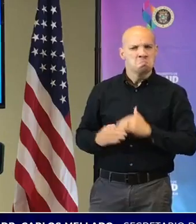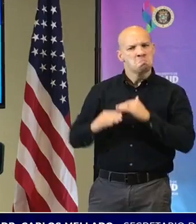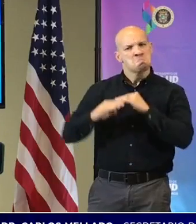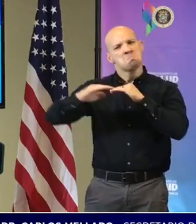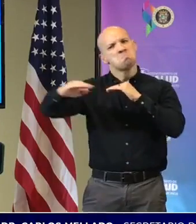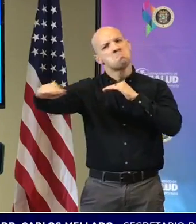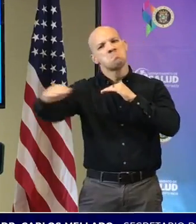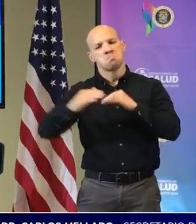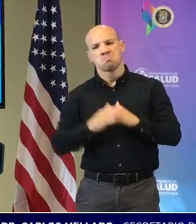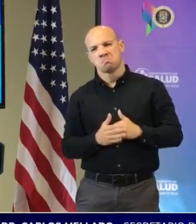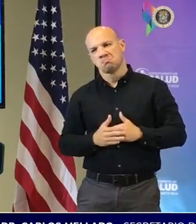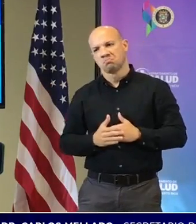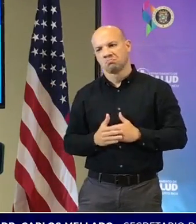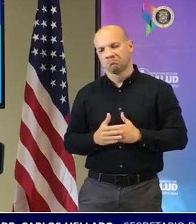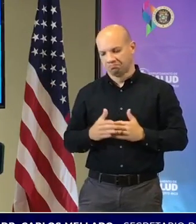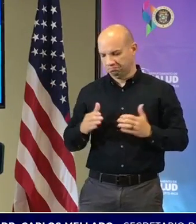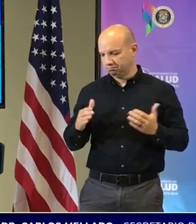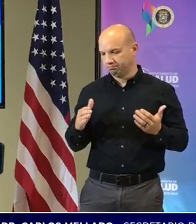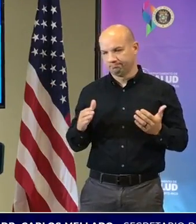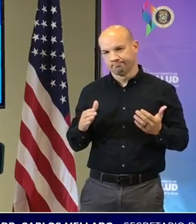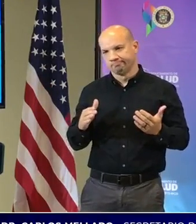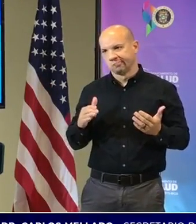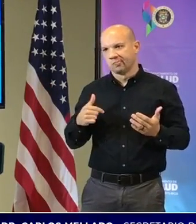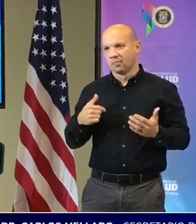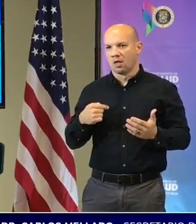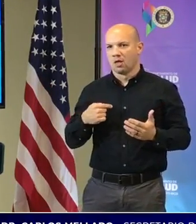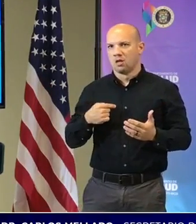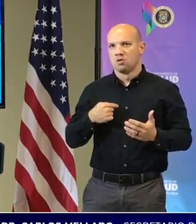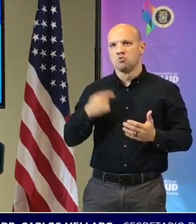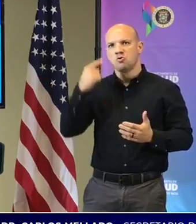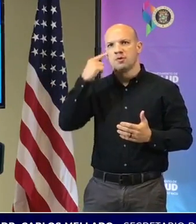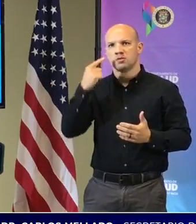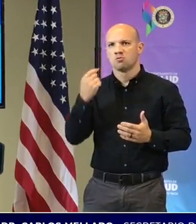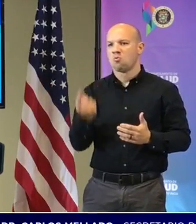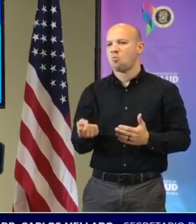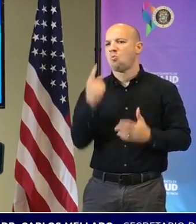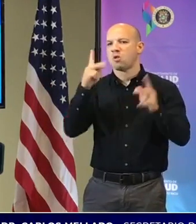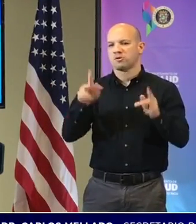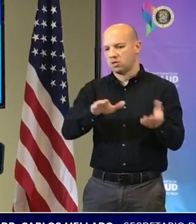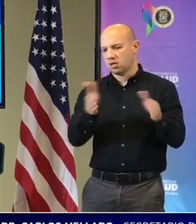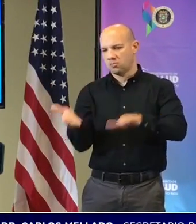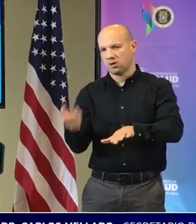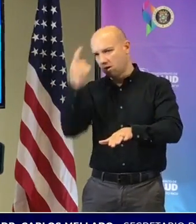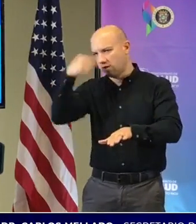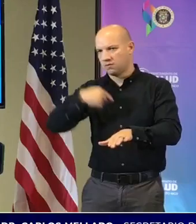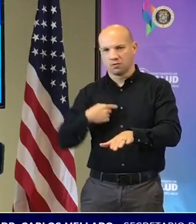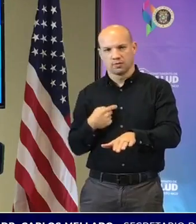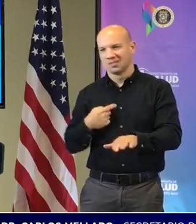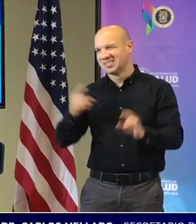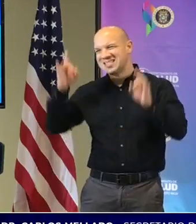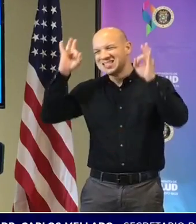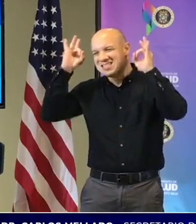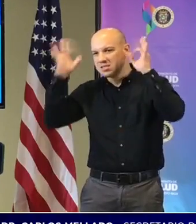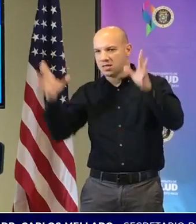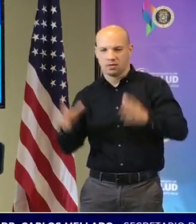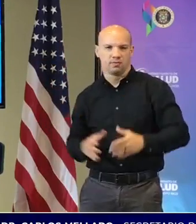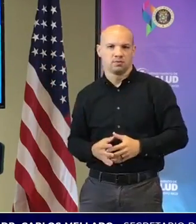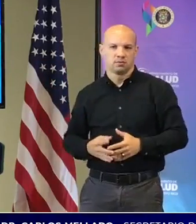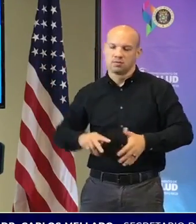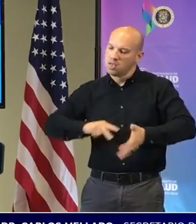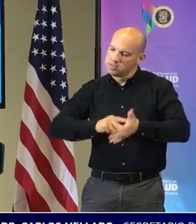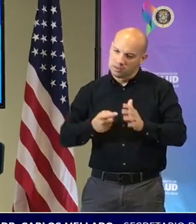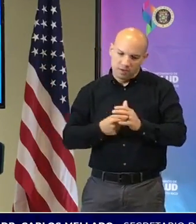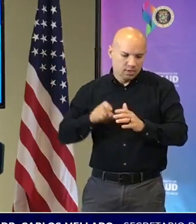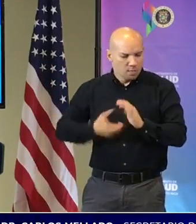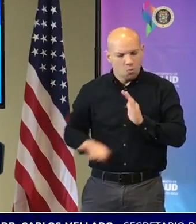mortalidad siempre lo digo y lo repito y lo repetiré una persona que muera para mí es nefasto y es sinónimo de tener que tomar todas las